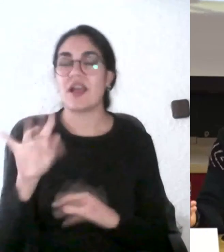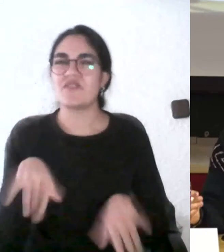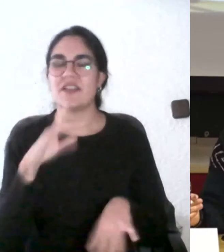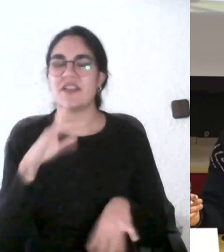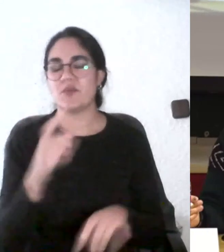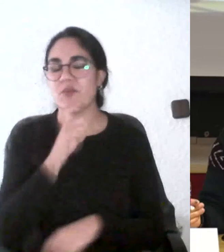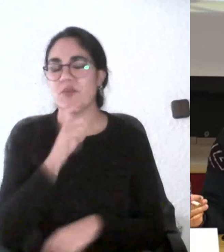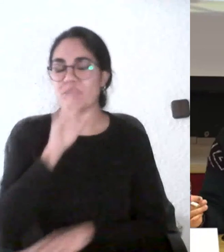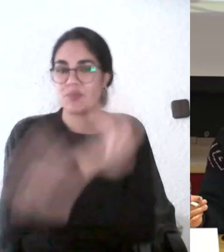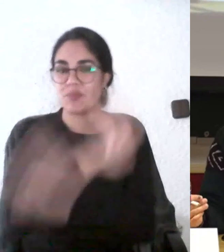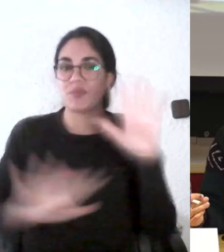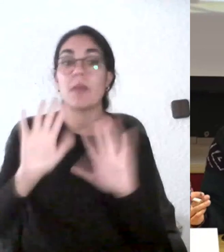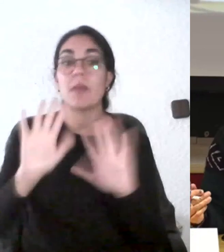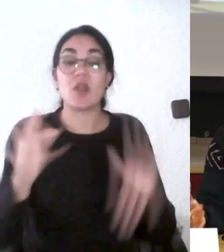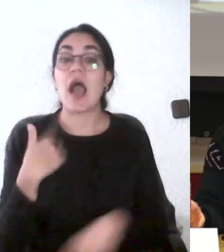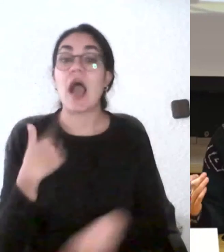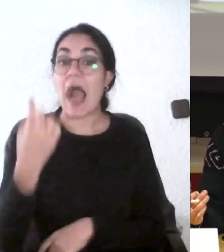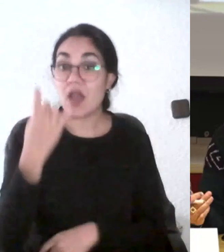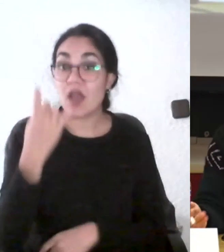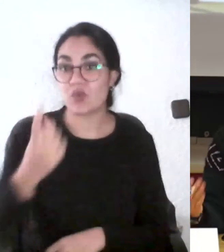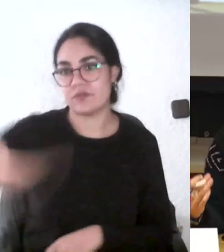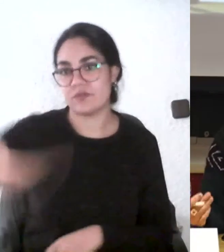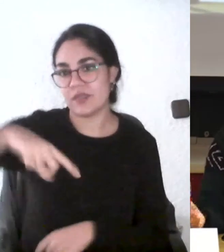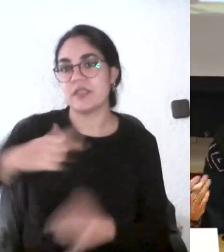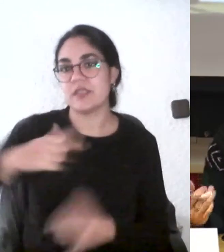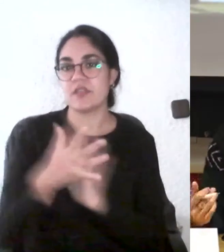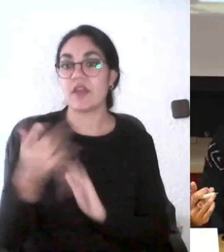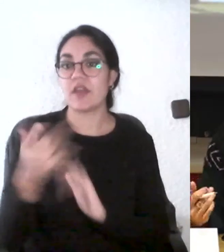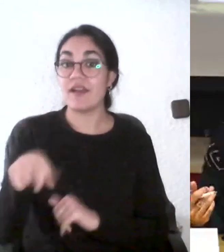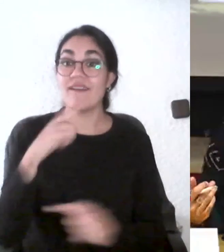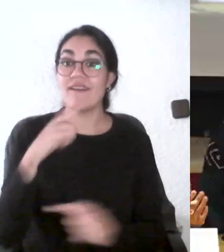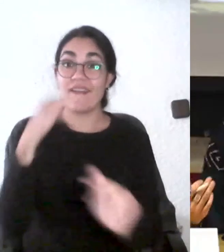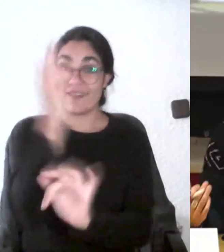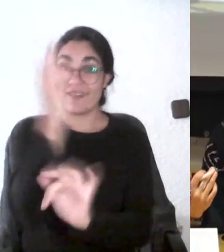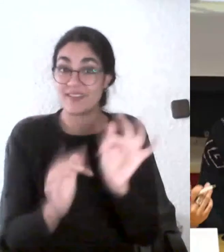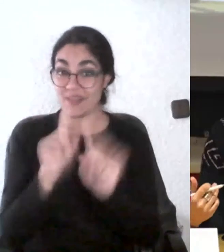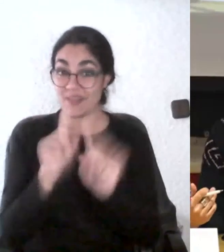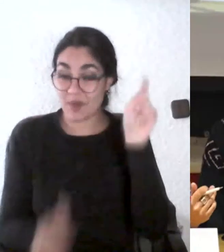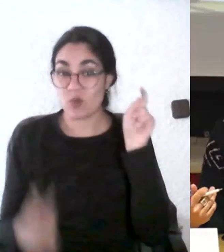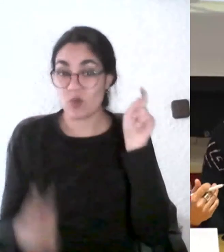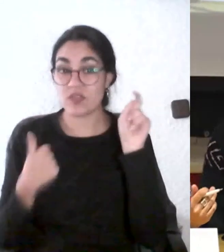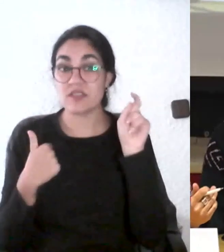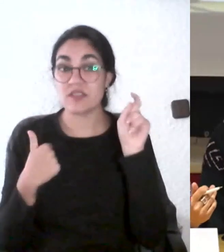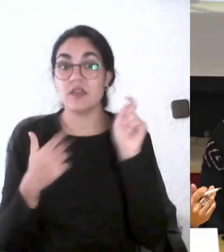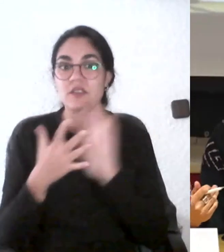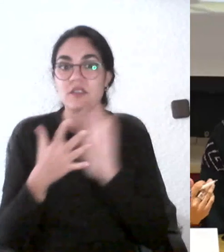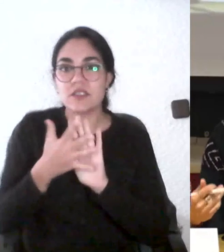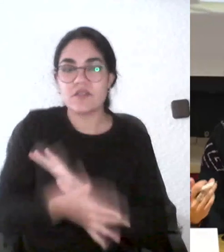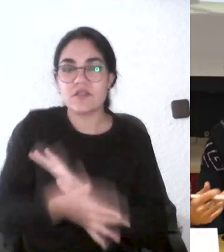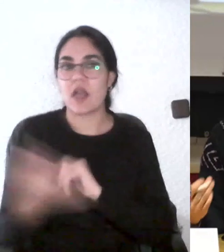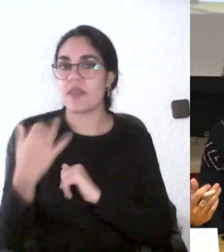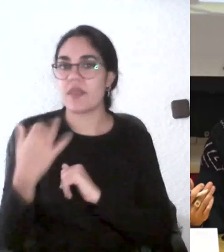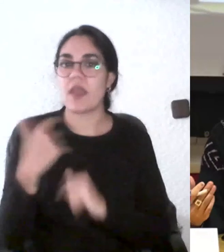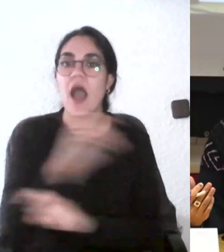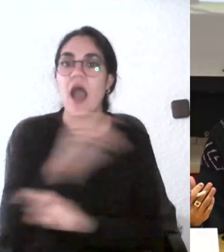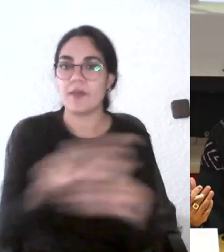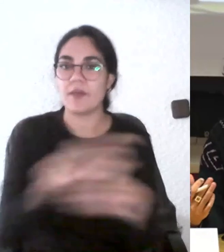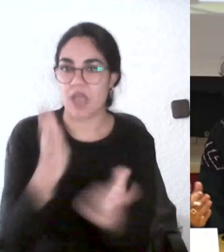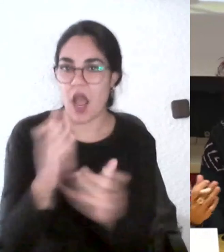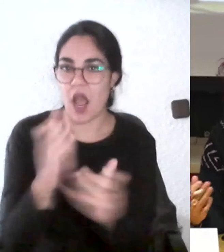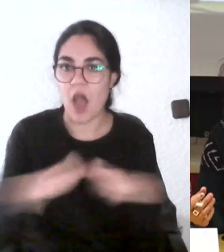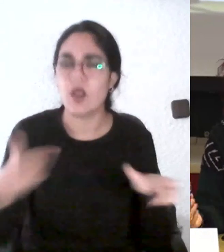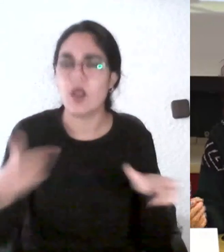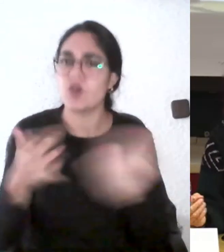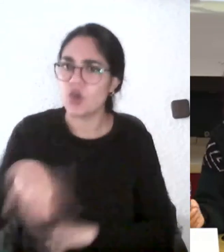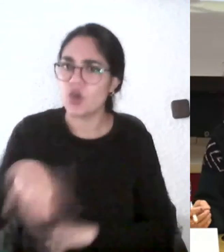los alumnos también tienen que entender que esa encuesta nosotros la leemos la utilizamos y nos sirve de algo y eso creo que nosotras mismas en el aula somos quienes tenemos que transmitírselo